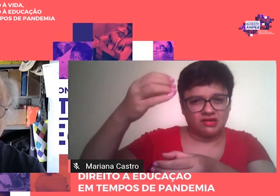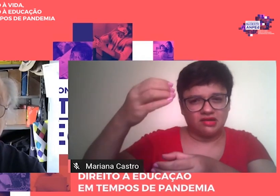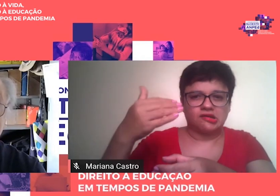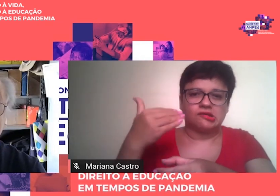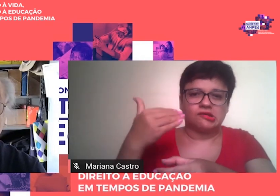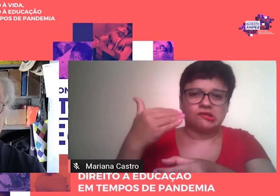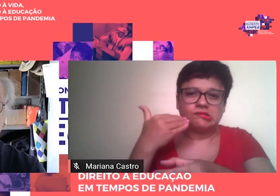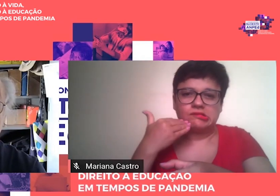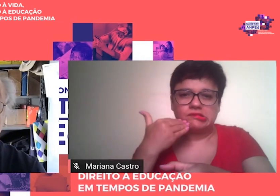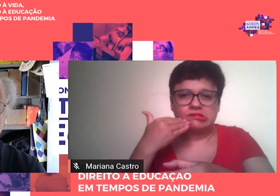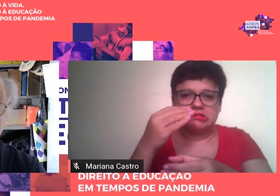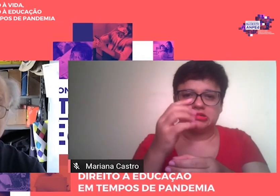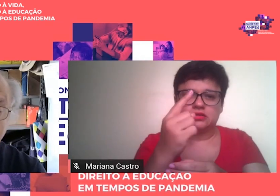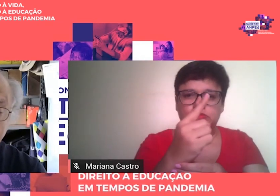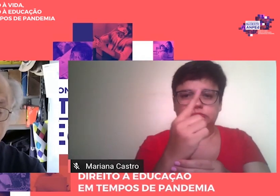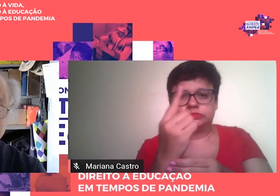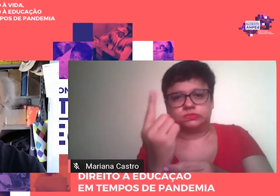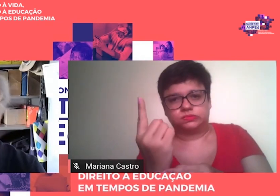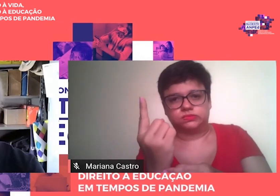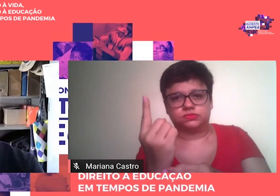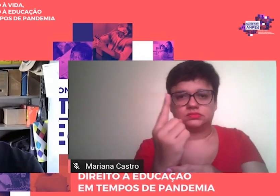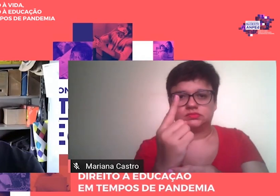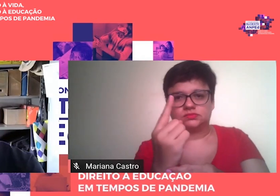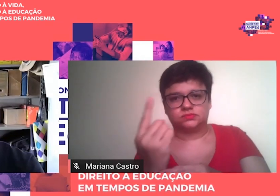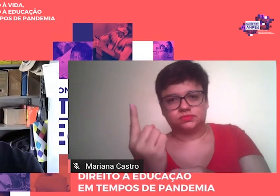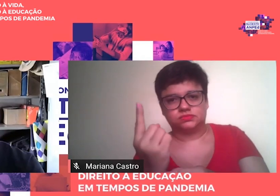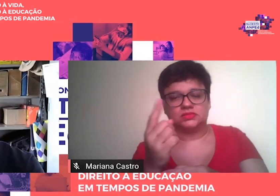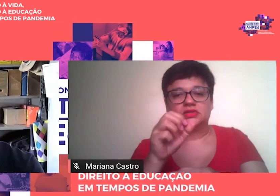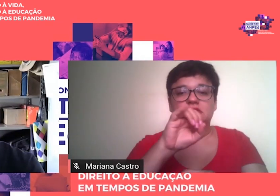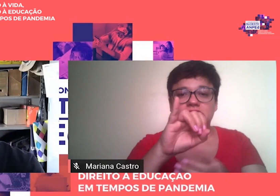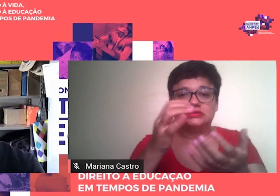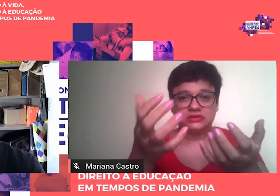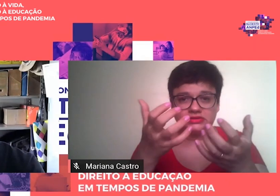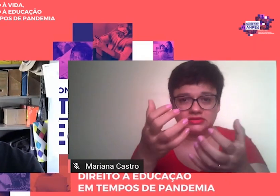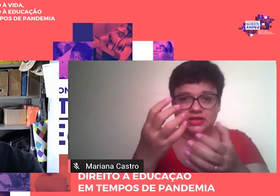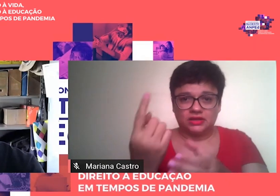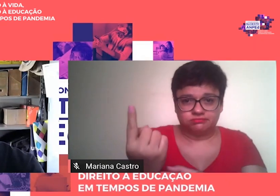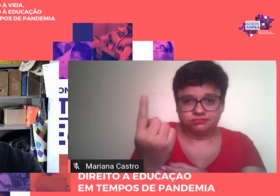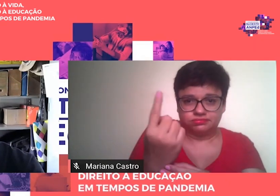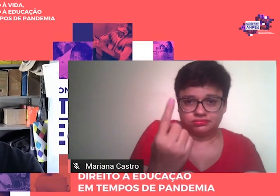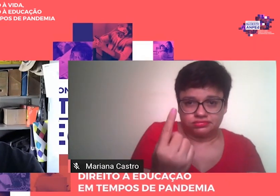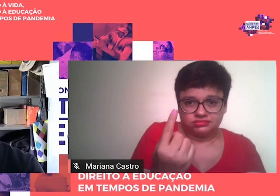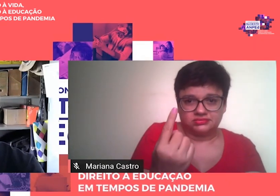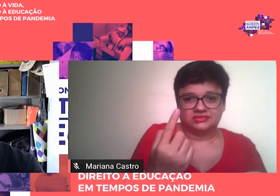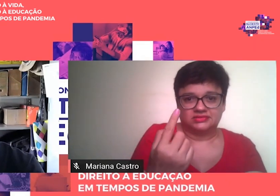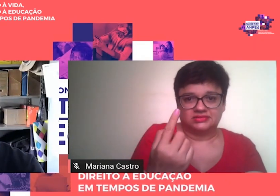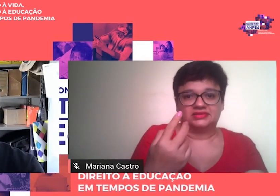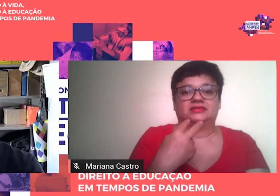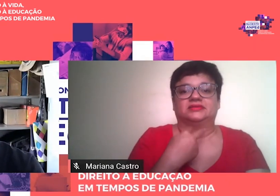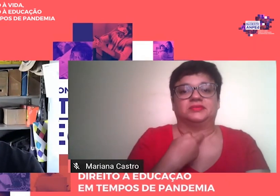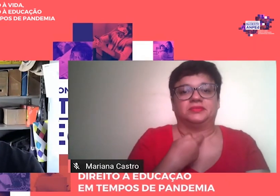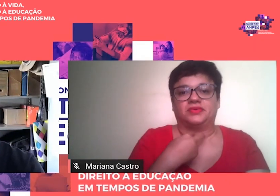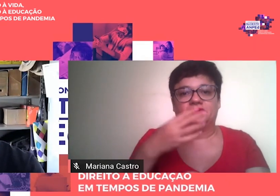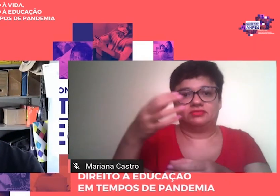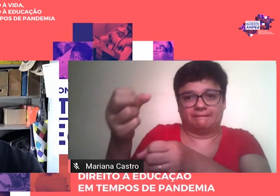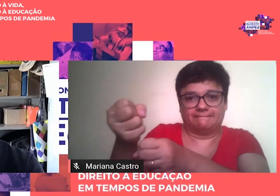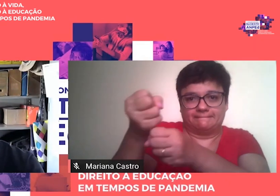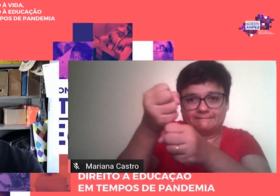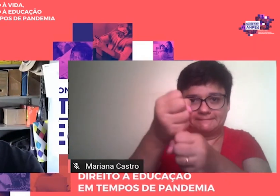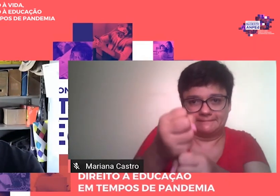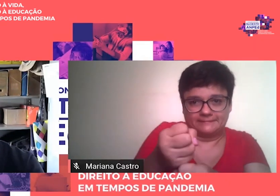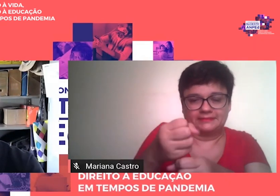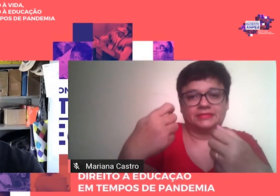curva e, de um lado, se você quiser endireitá-la, não basta colocá-la na posição correta, é preciso